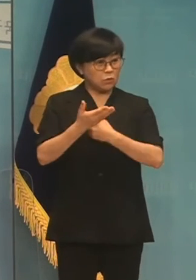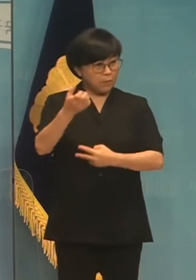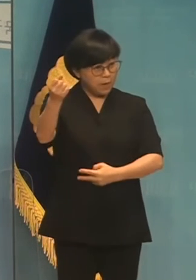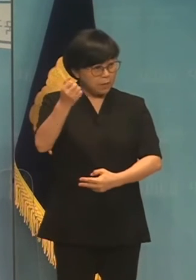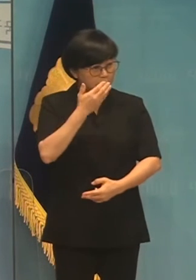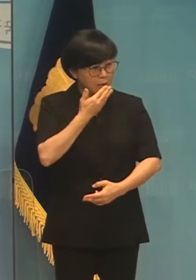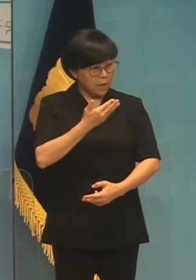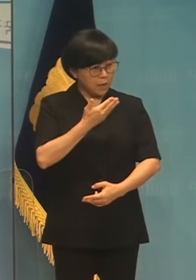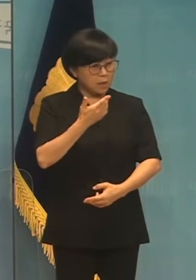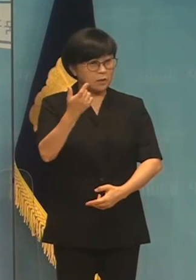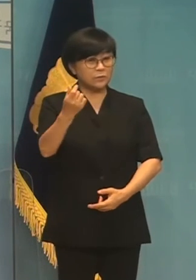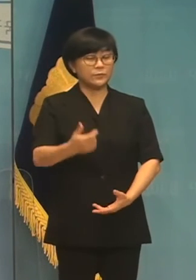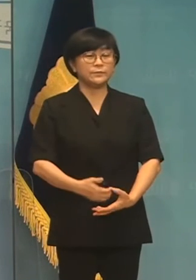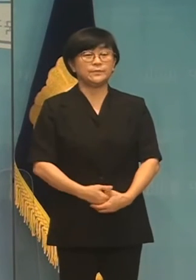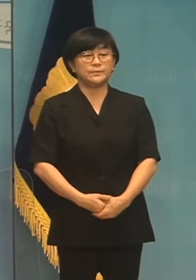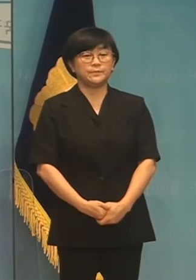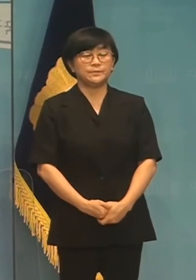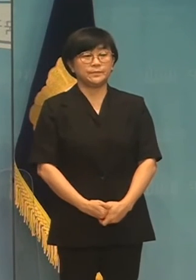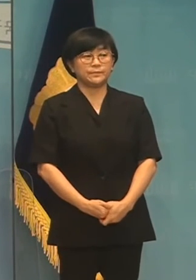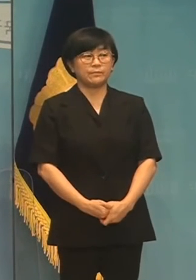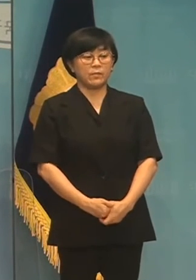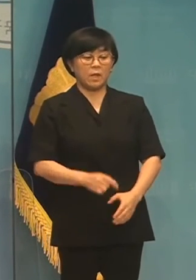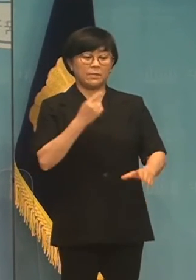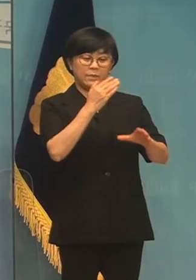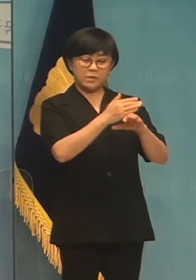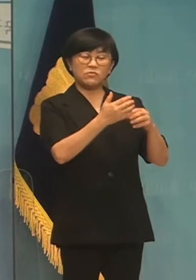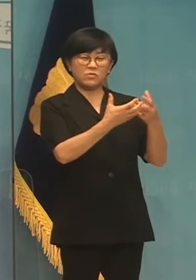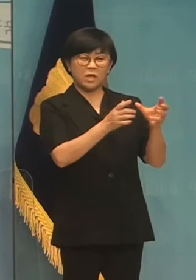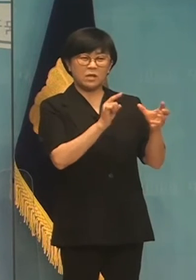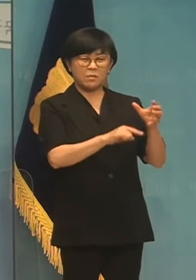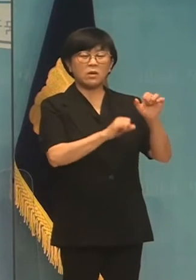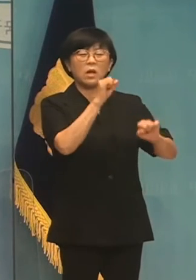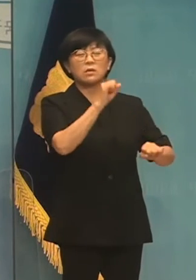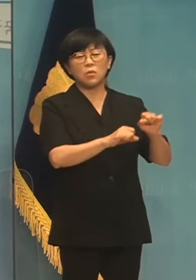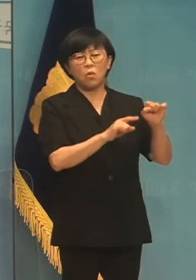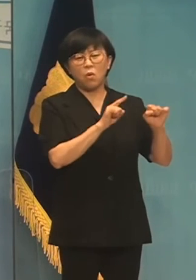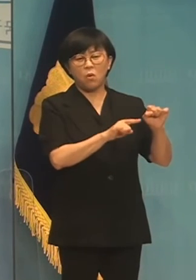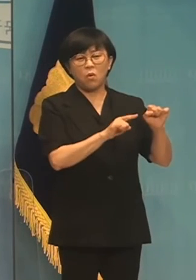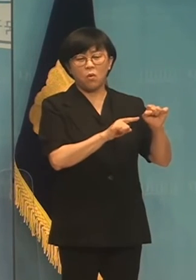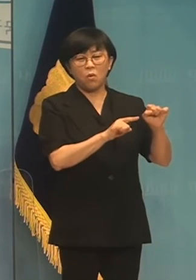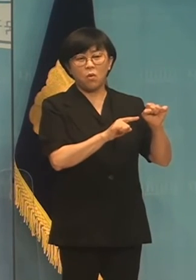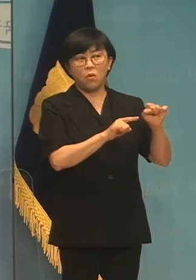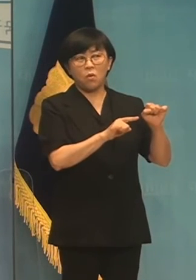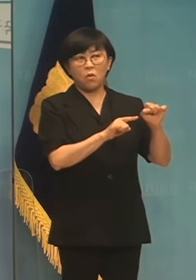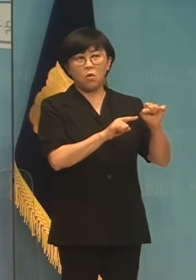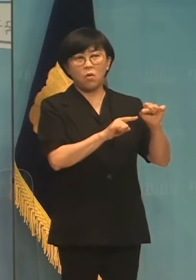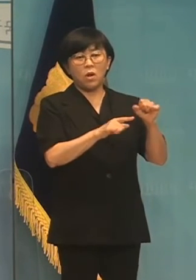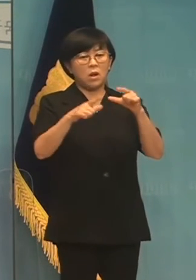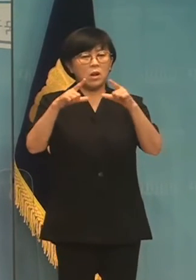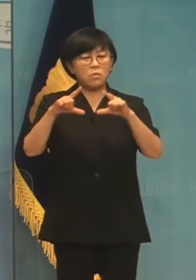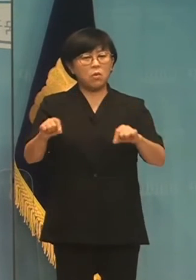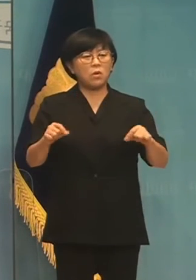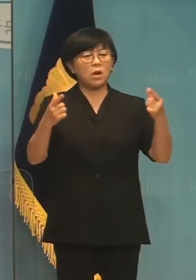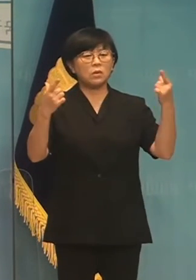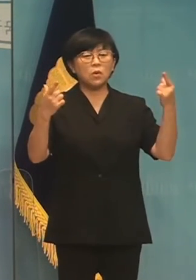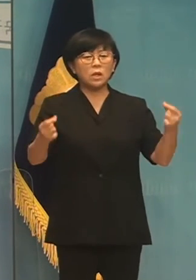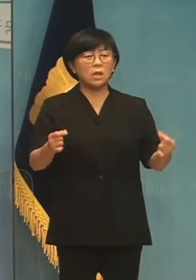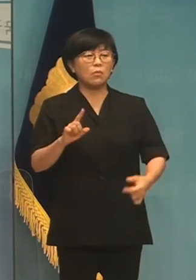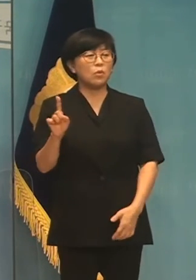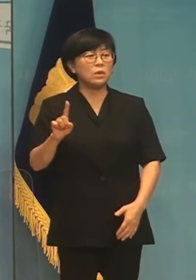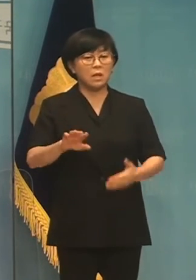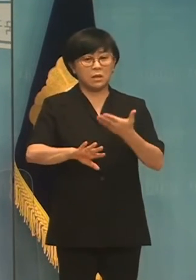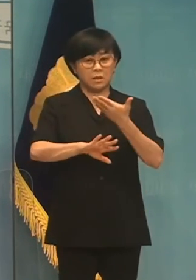답게 심각하게 되는 것입니까 민주당의 이번 행태가 일본과 무엇이 다릅니까